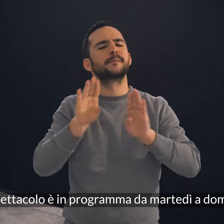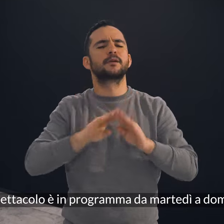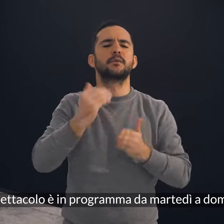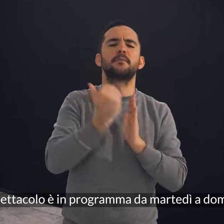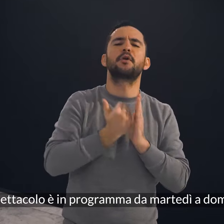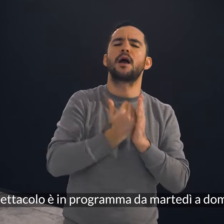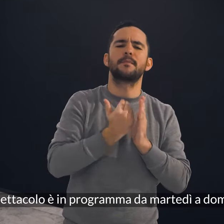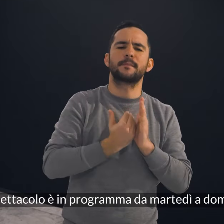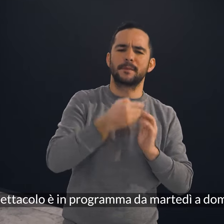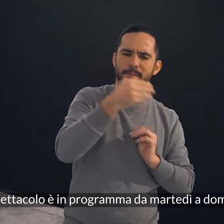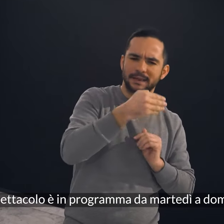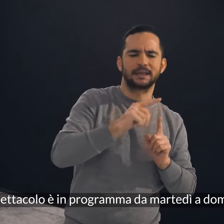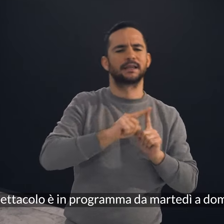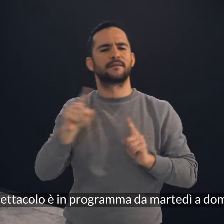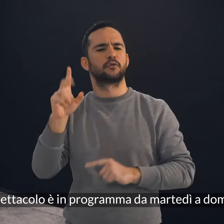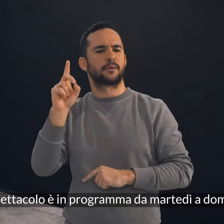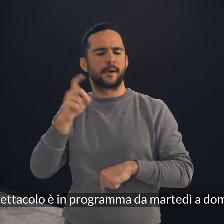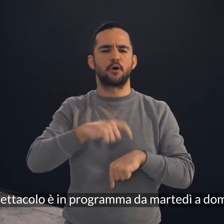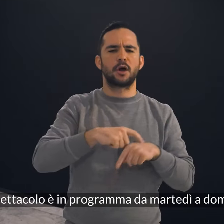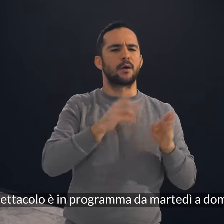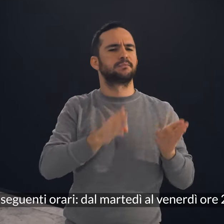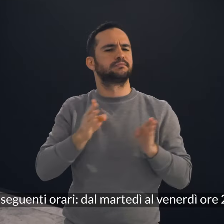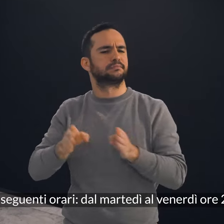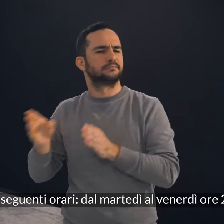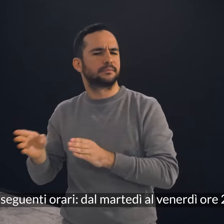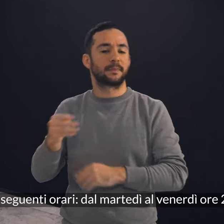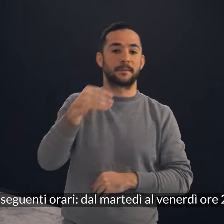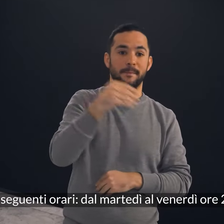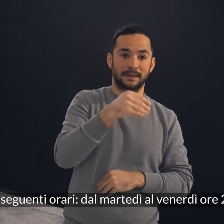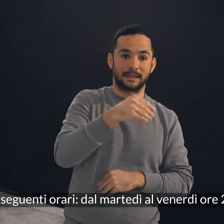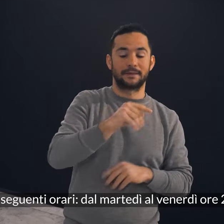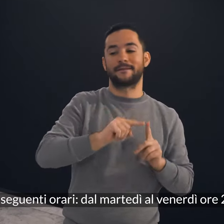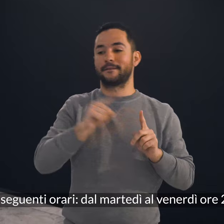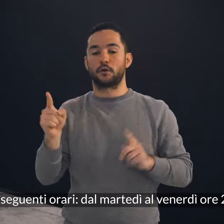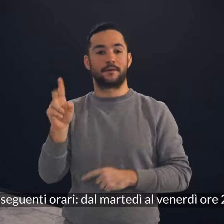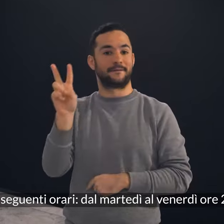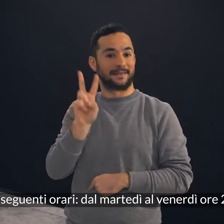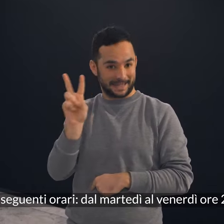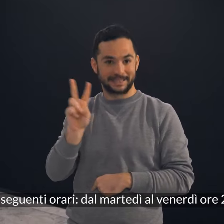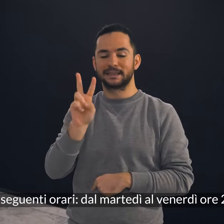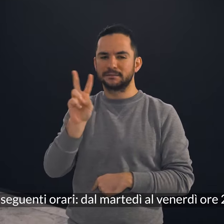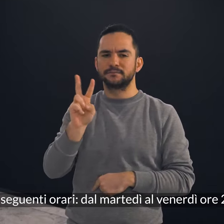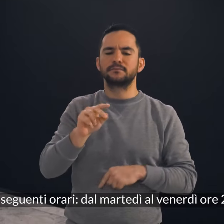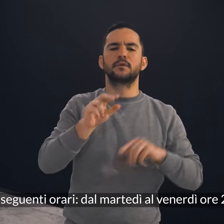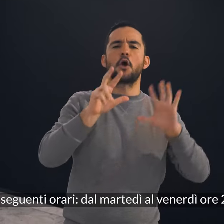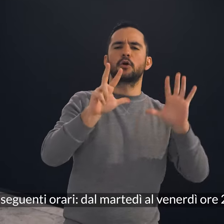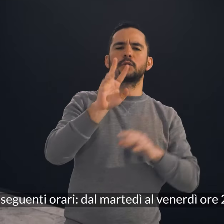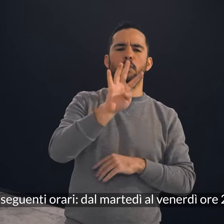spettacolo è in programma da martedì a domenica con i seguenti orari, dal martedì al venerdì ore 20 e 45,